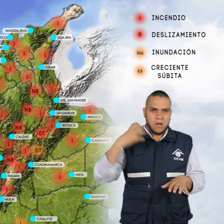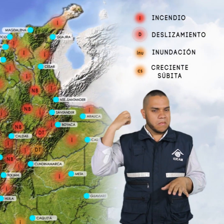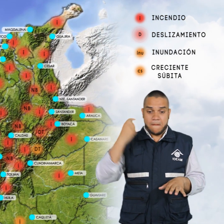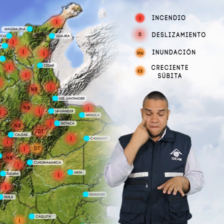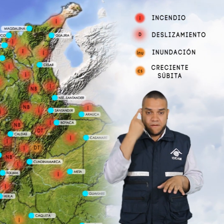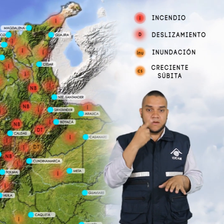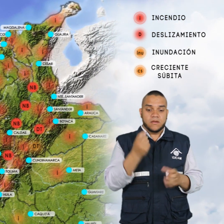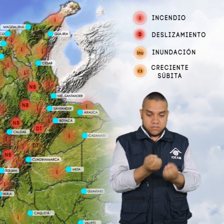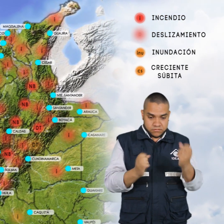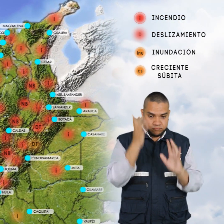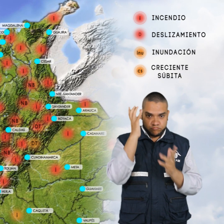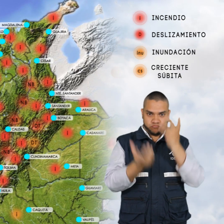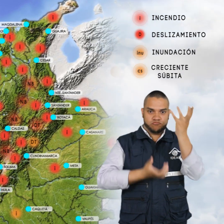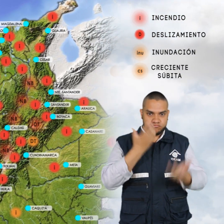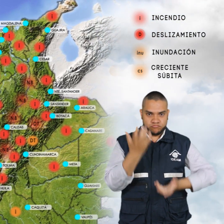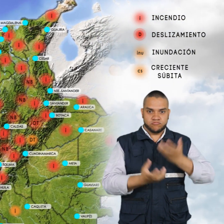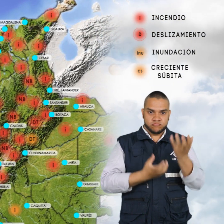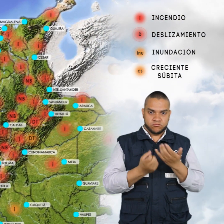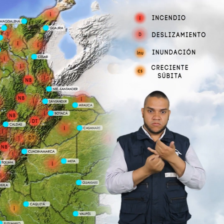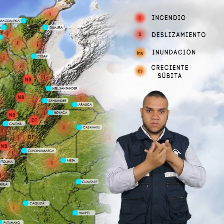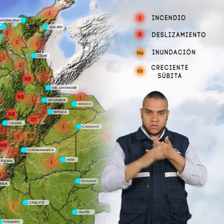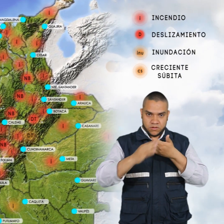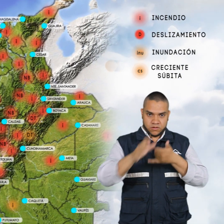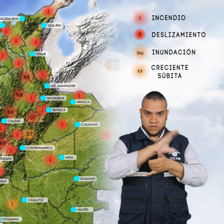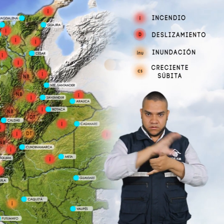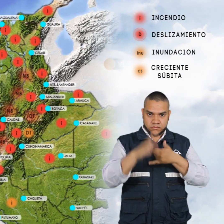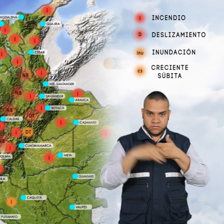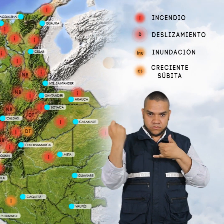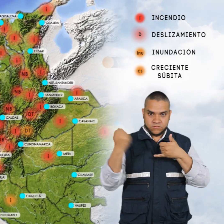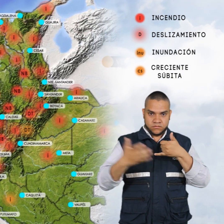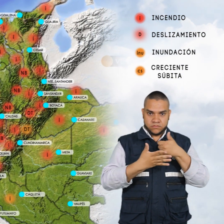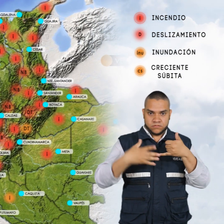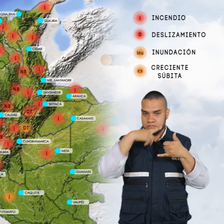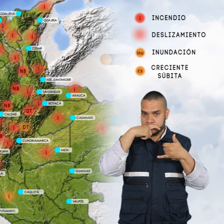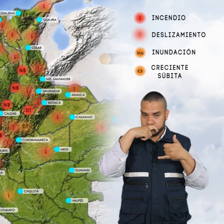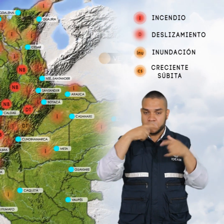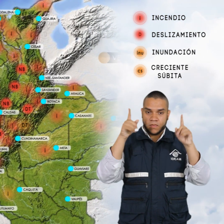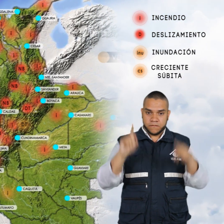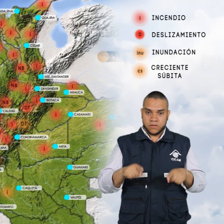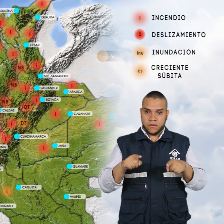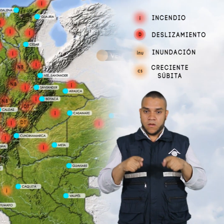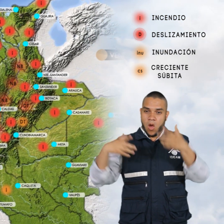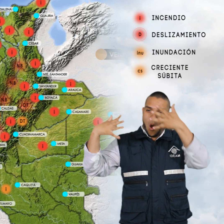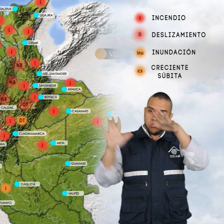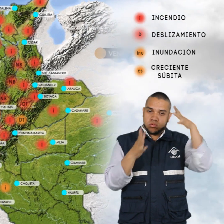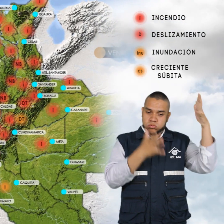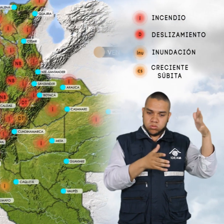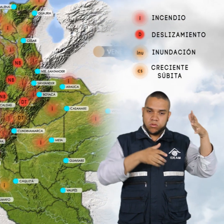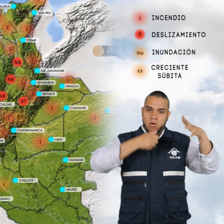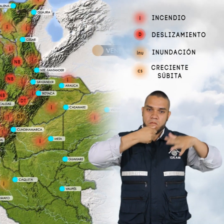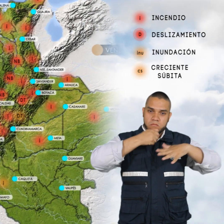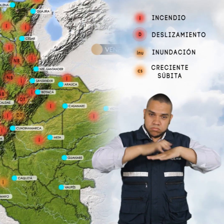forestales en la región Caribe, Andina, Orinoquía y Amazonía. Por el oleaje y el viento fuertes en el mar Caribe,